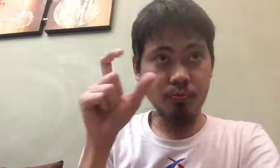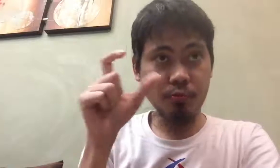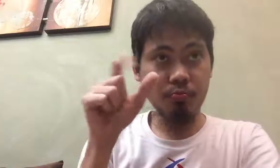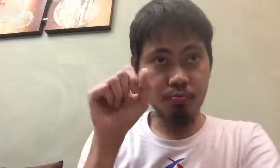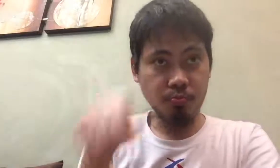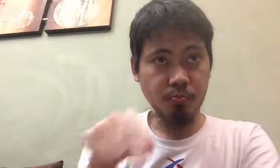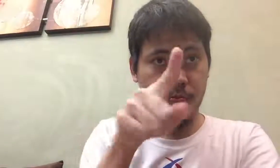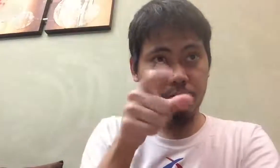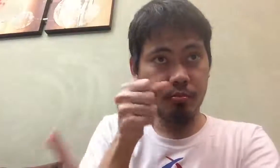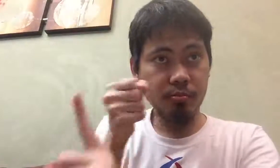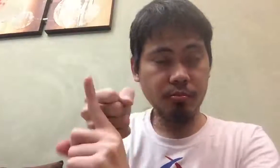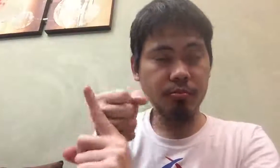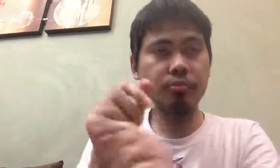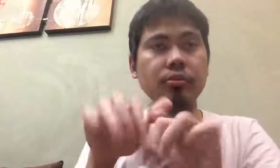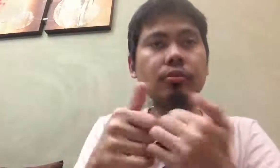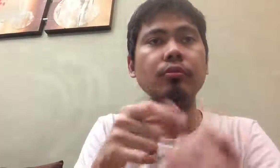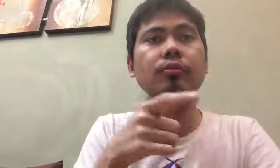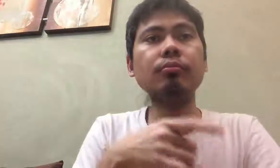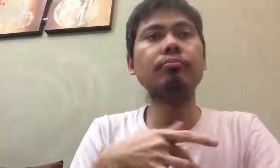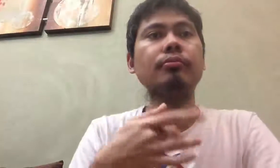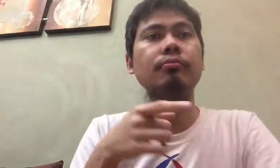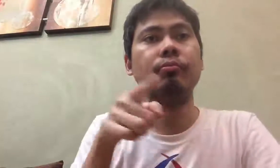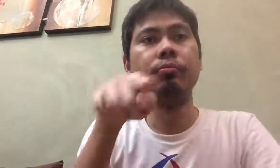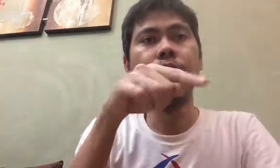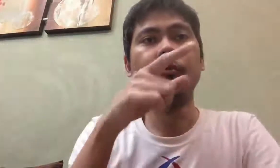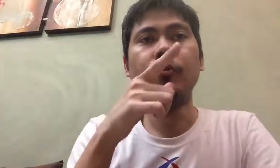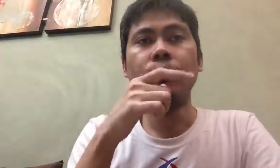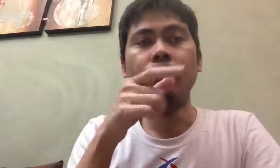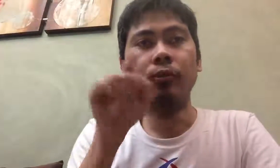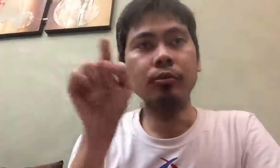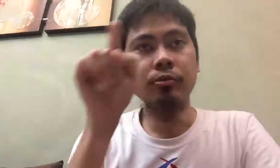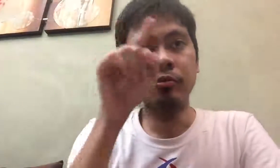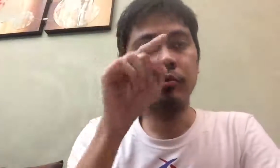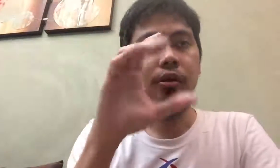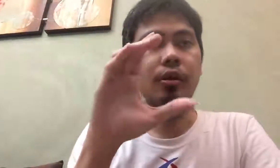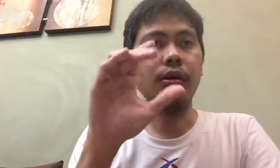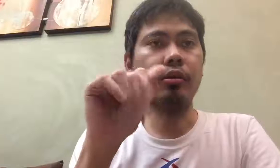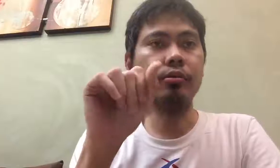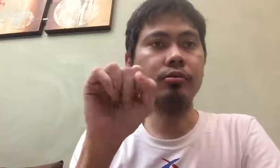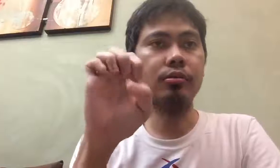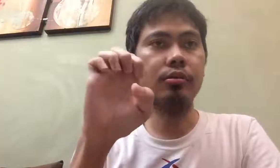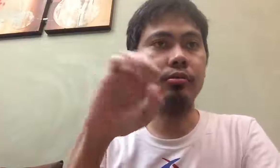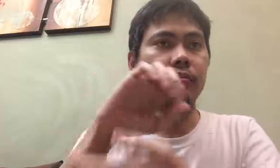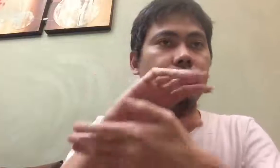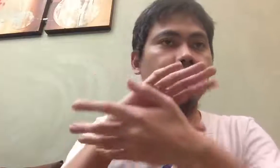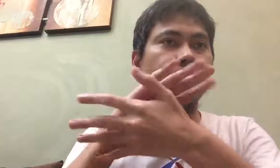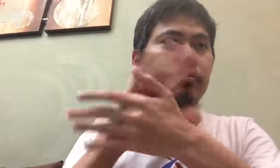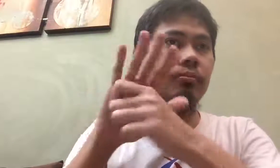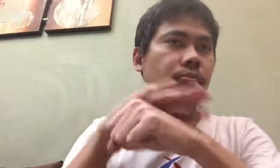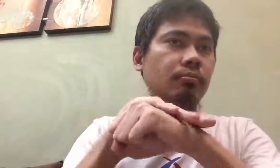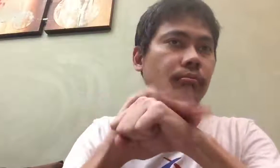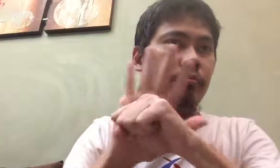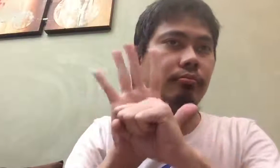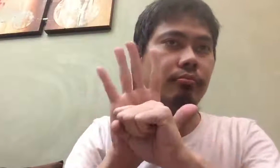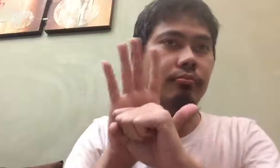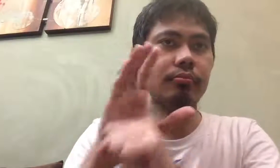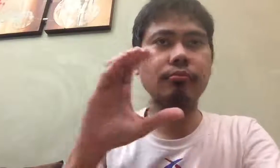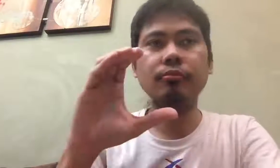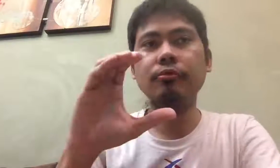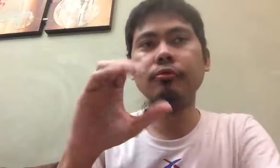daan. higas na kapiusap ng mga otorisa yung koloridad. Sumunod sa mga isip ko, pero dismayado sila sa saon